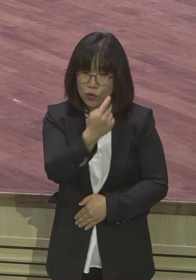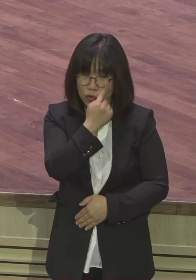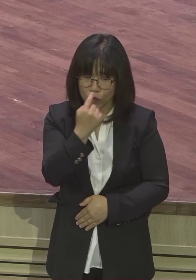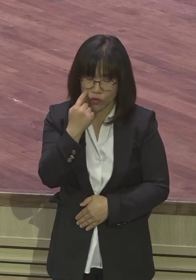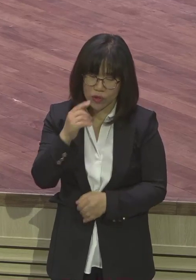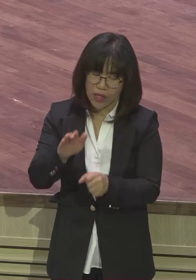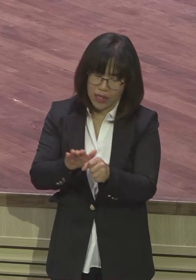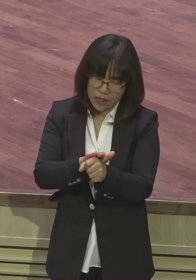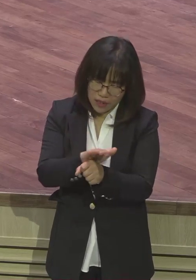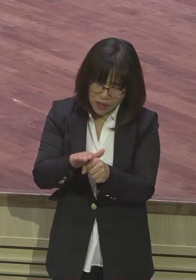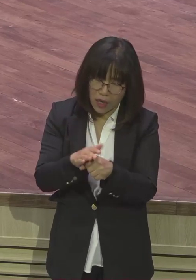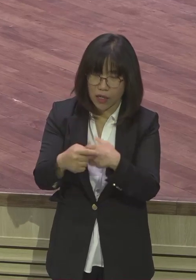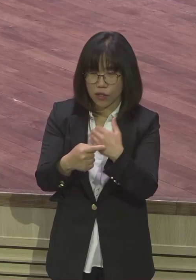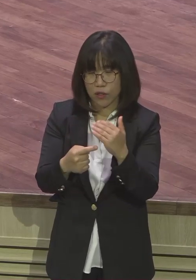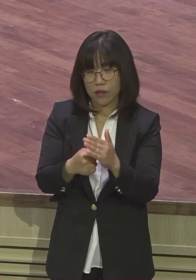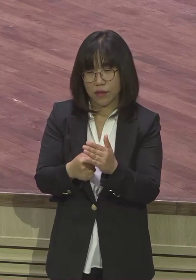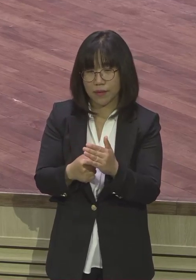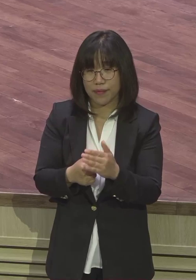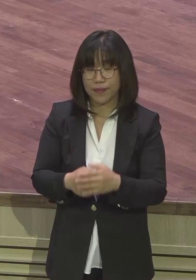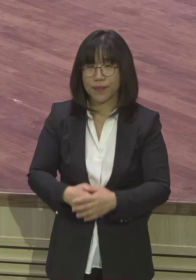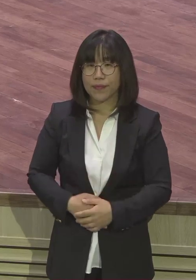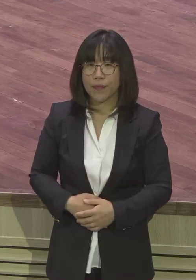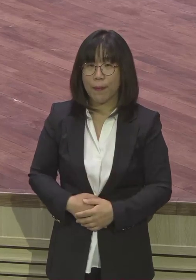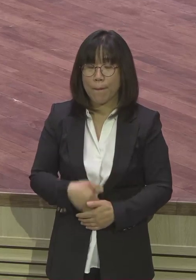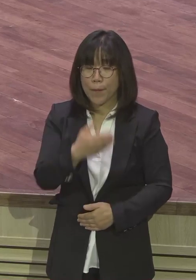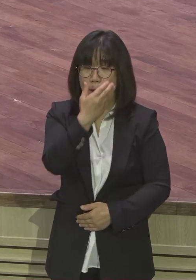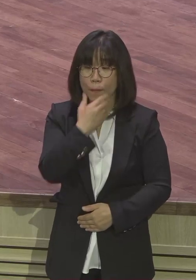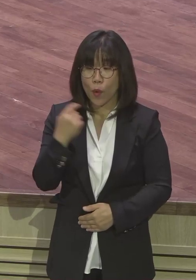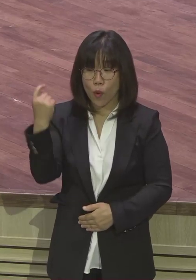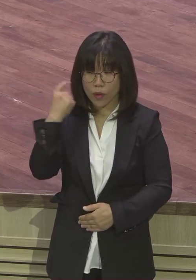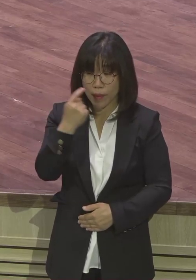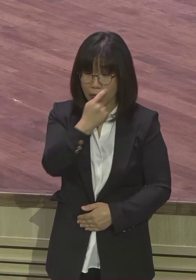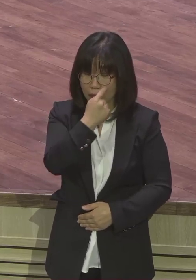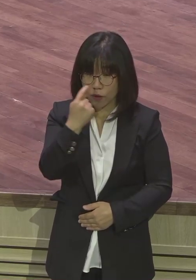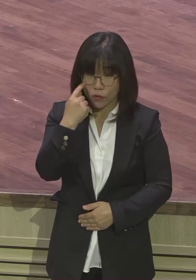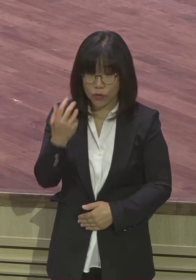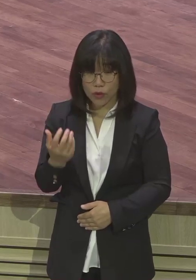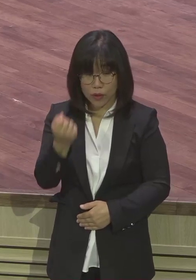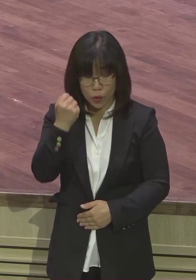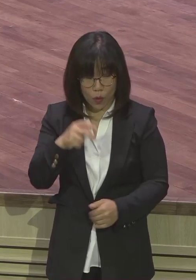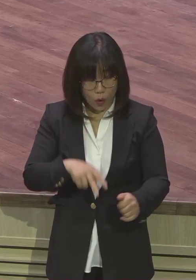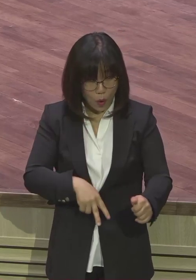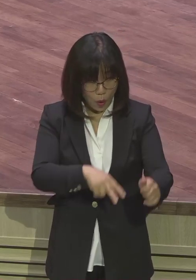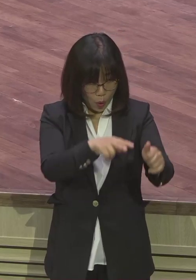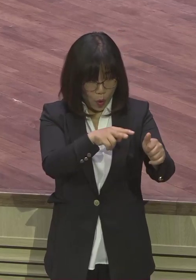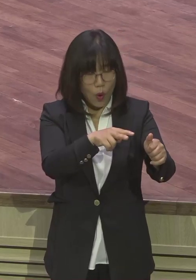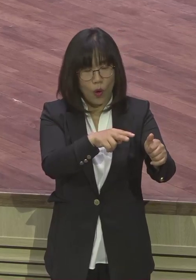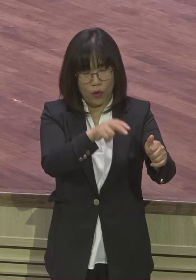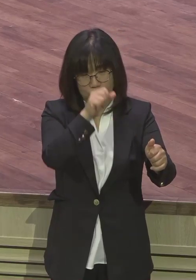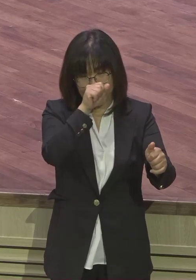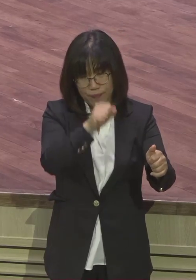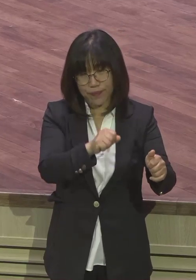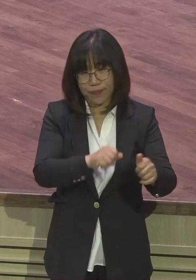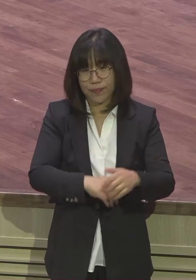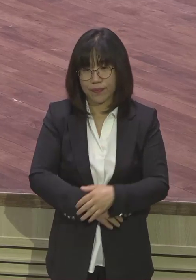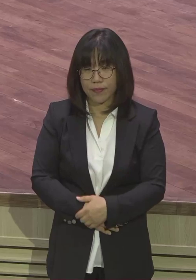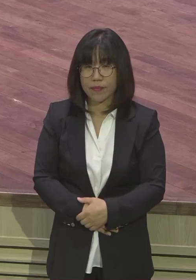영교를 볼 때요. 보험적 시각 가지고 상대방을 바라보고 바라보면요.